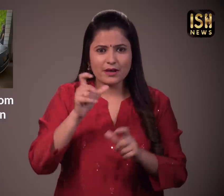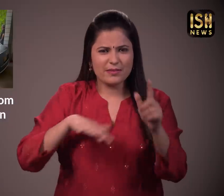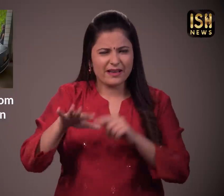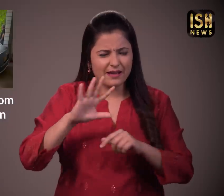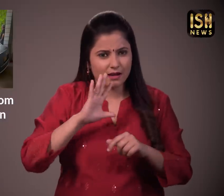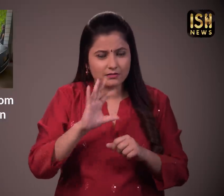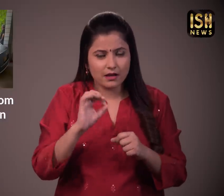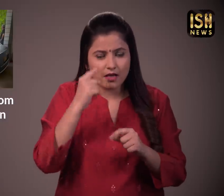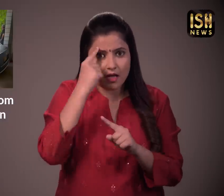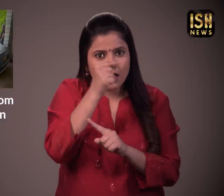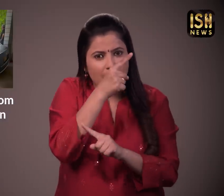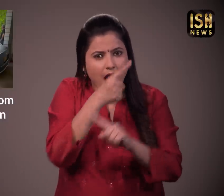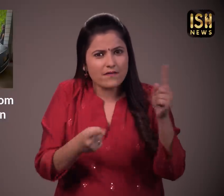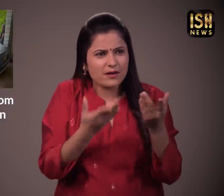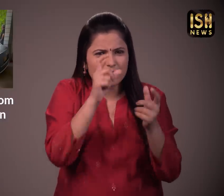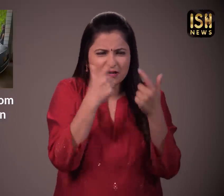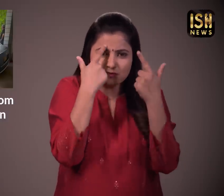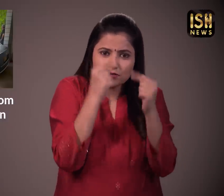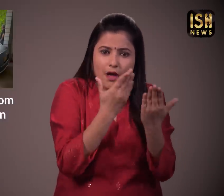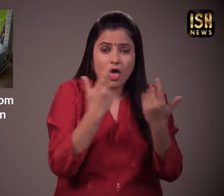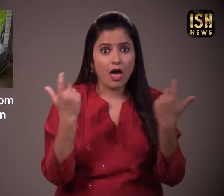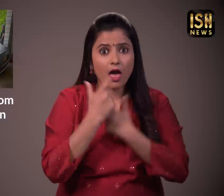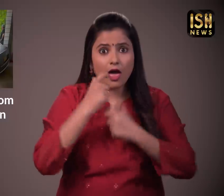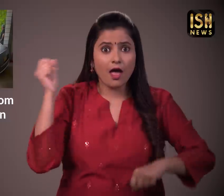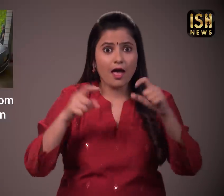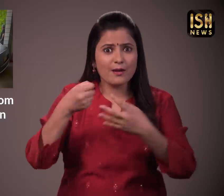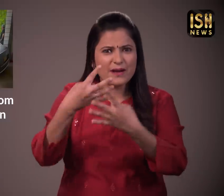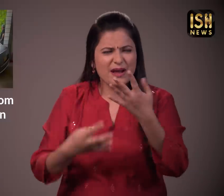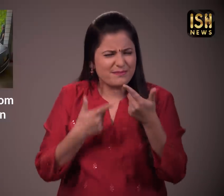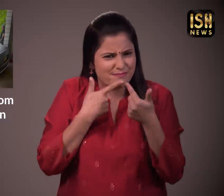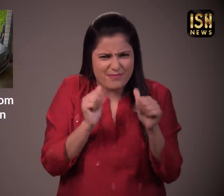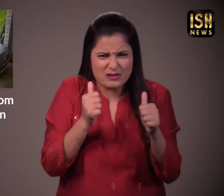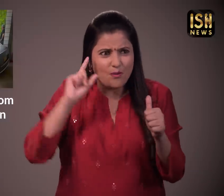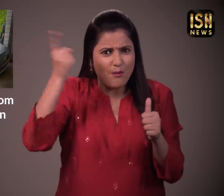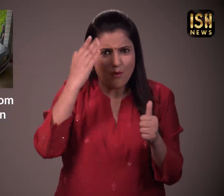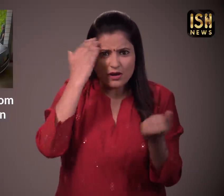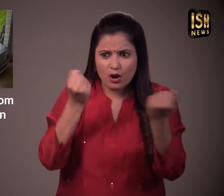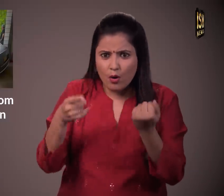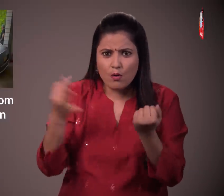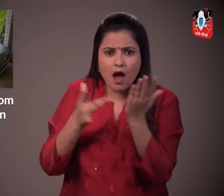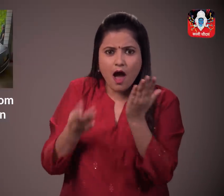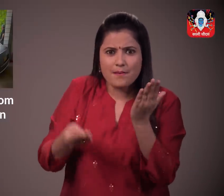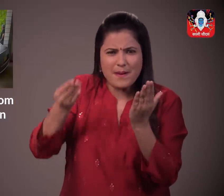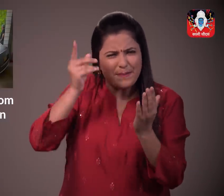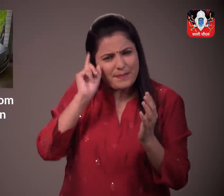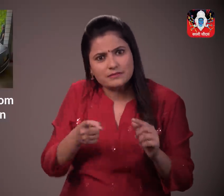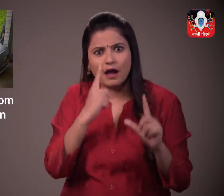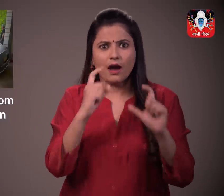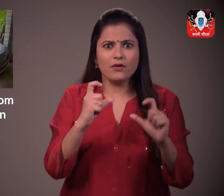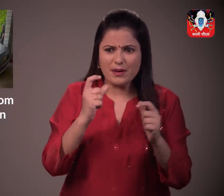बहुत ही अजीब है इस खबर को उलासत कमेंट्स मिली और लोग चोरों की मुर्पता